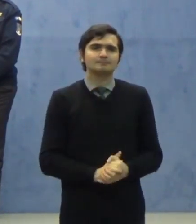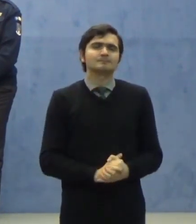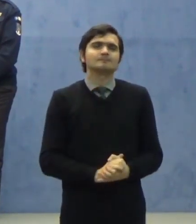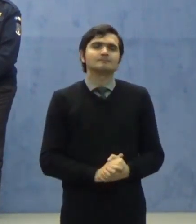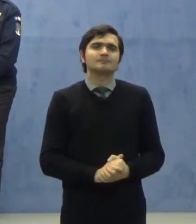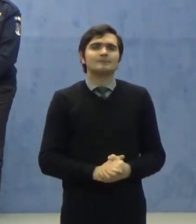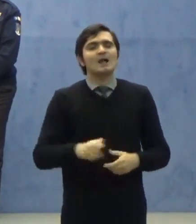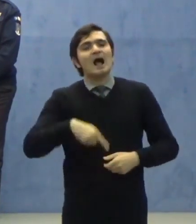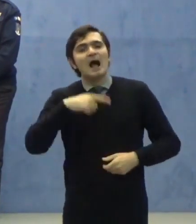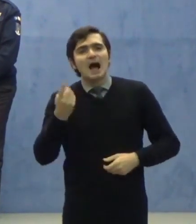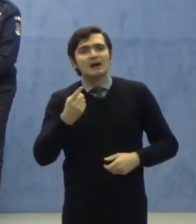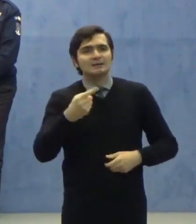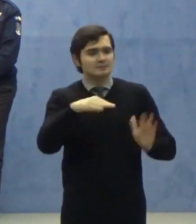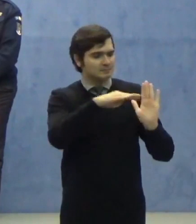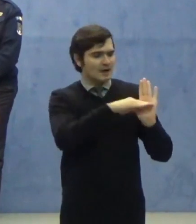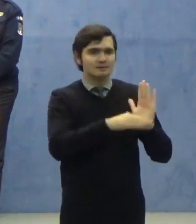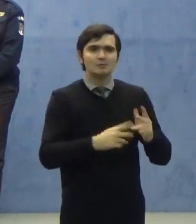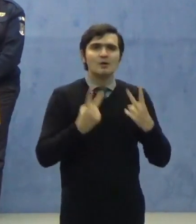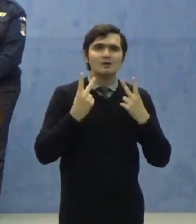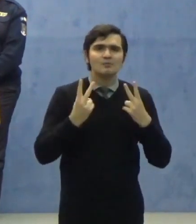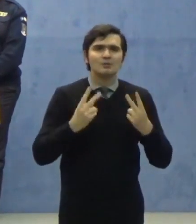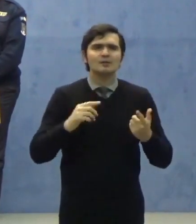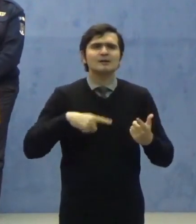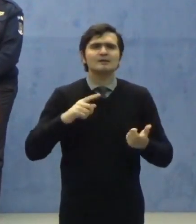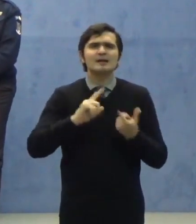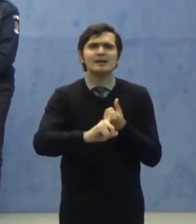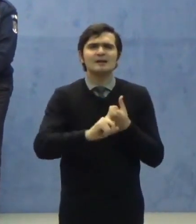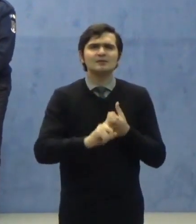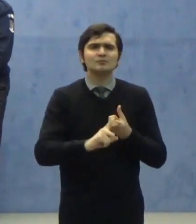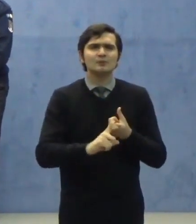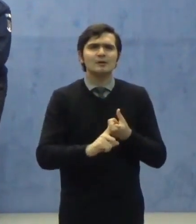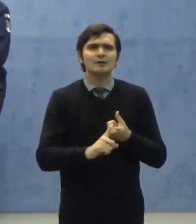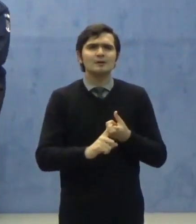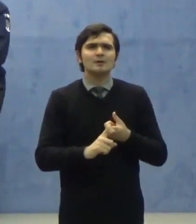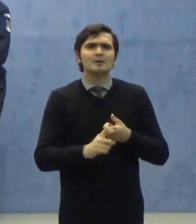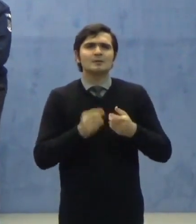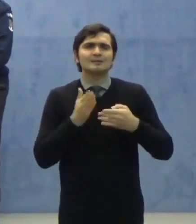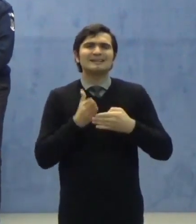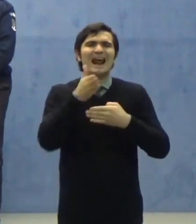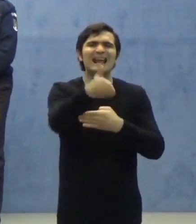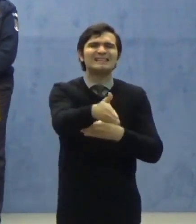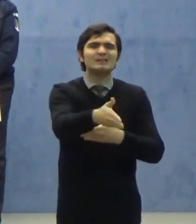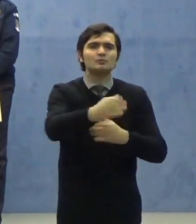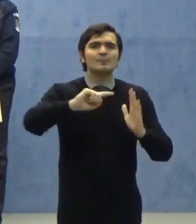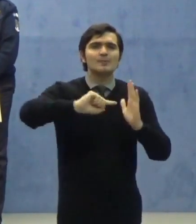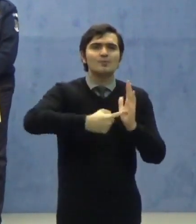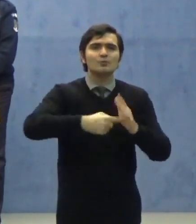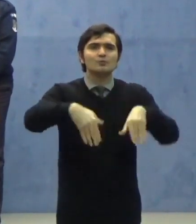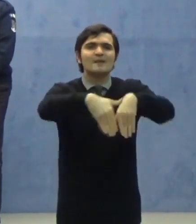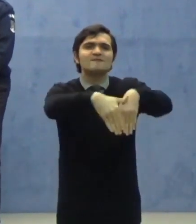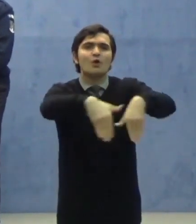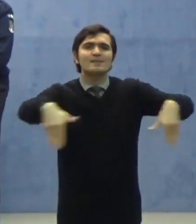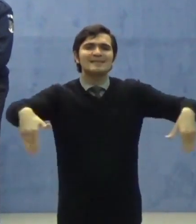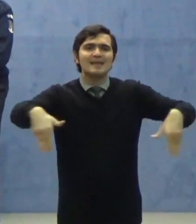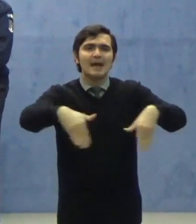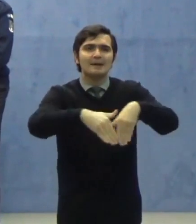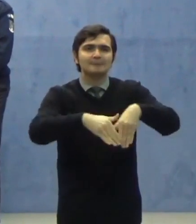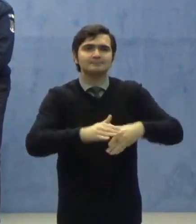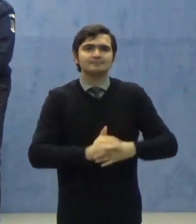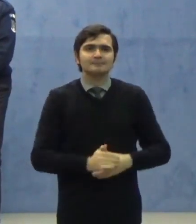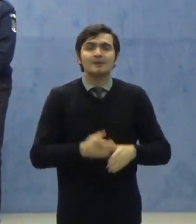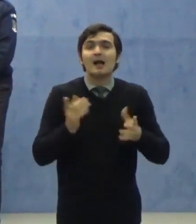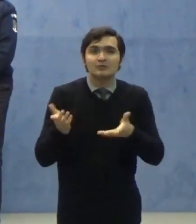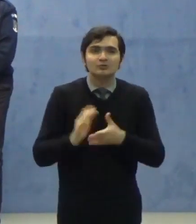Un alt articol important este cu privire la tranzitul prin punctele de trecere a frontierelor. Așadar,